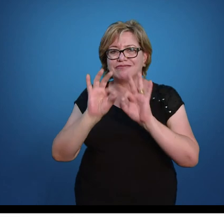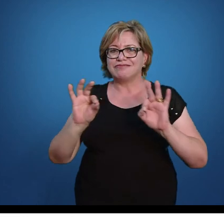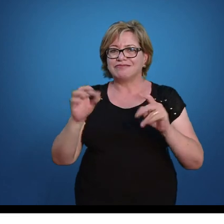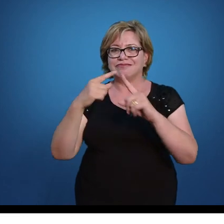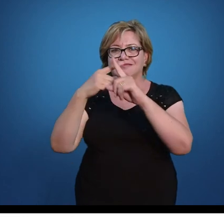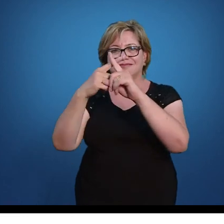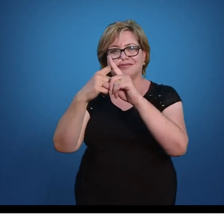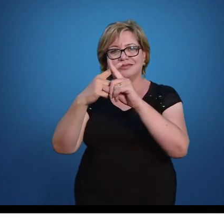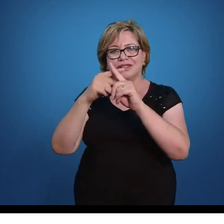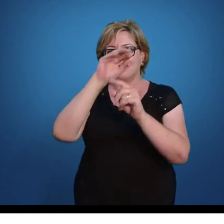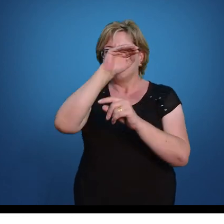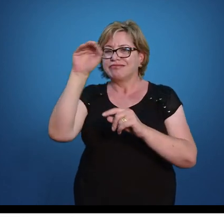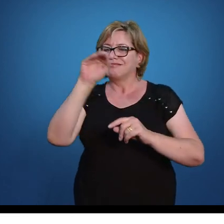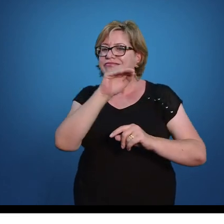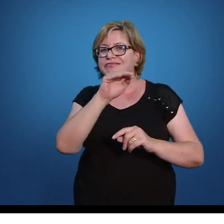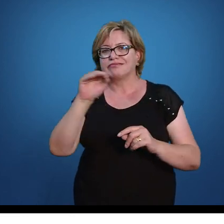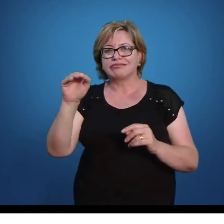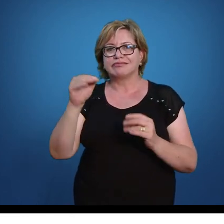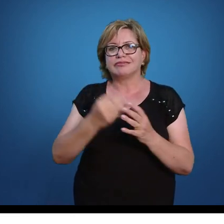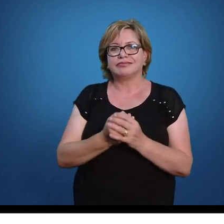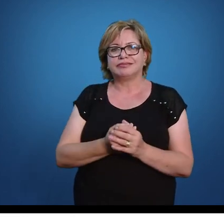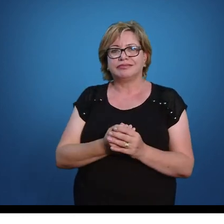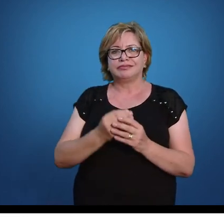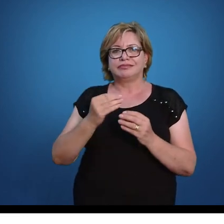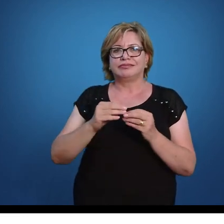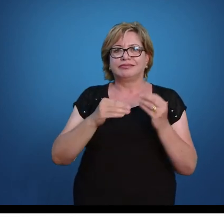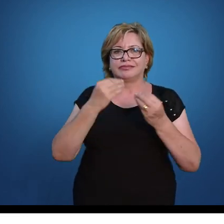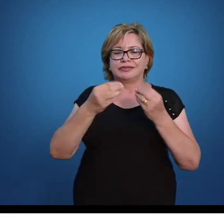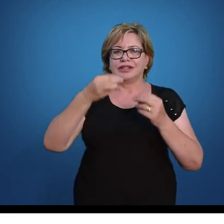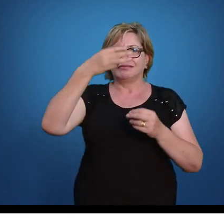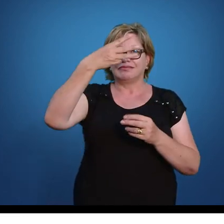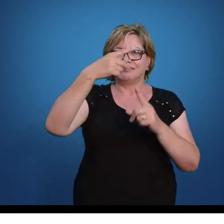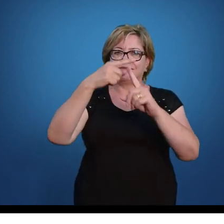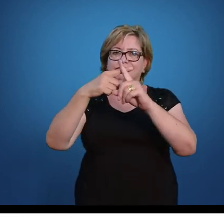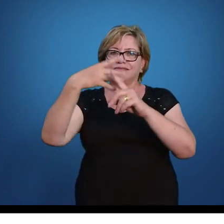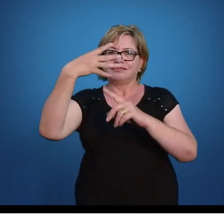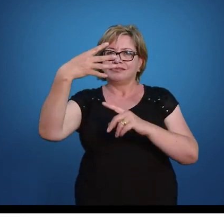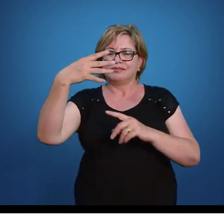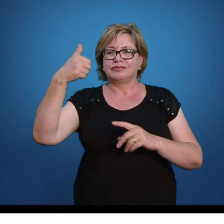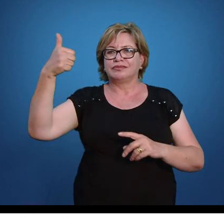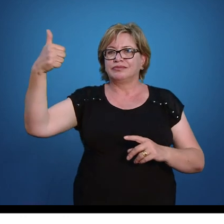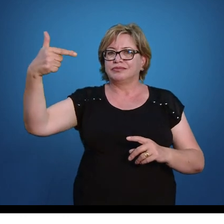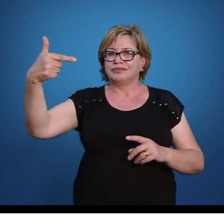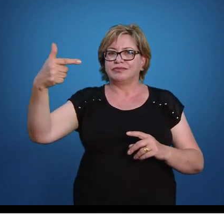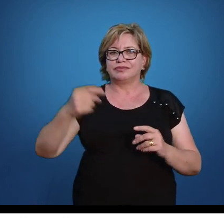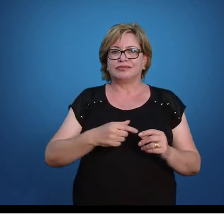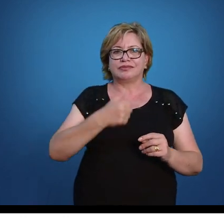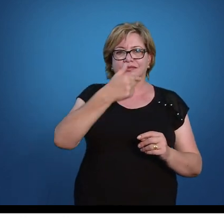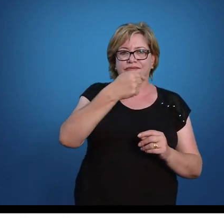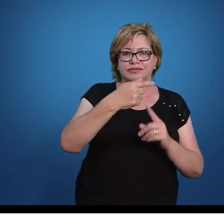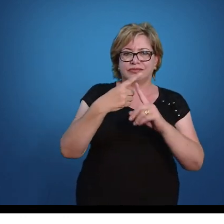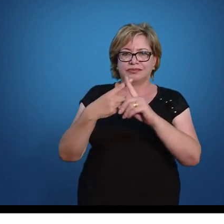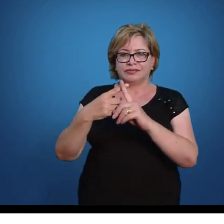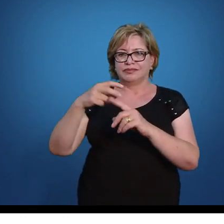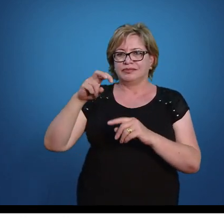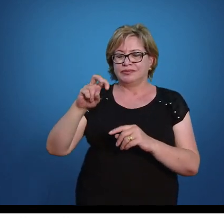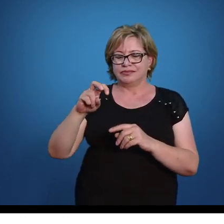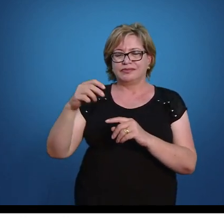cima com a parte de cima e a parte de baixo com a parte de baixo. 3 vezes 4, 12 e 7 vezes 5,